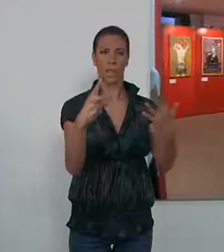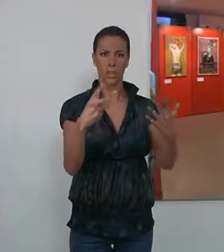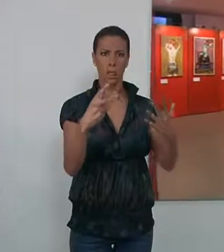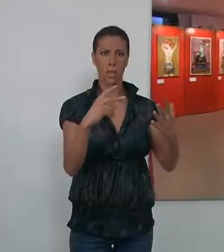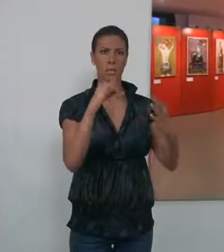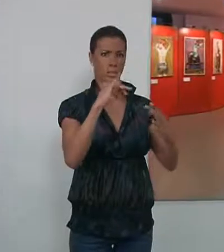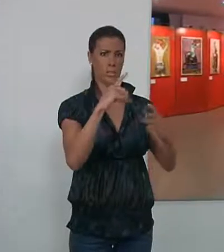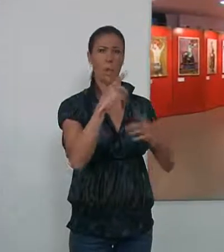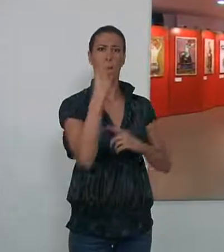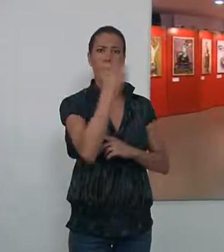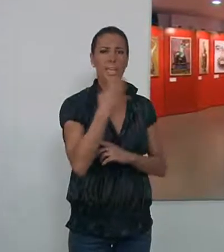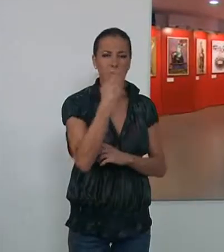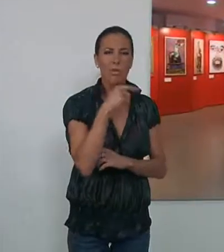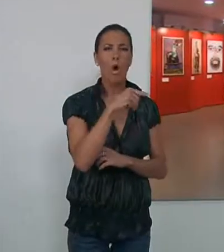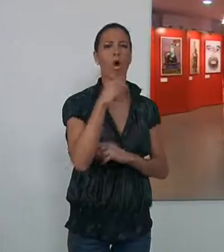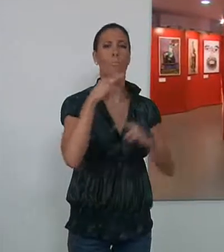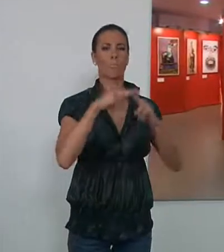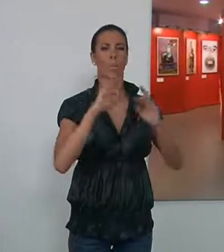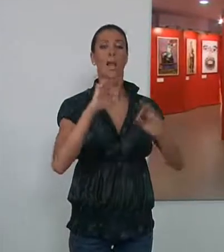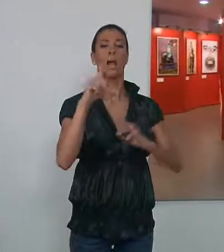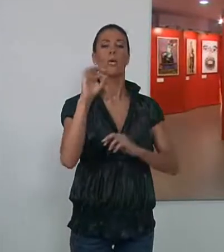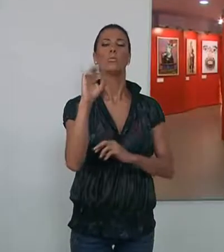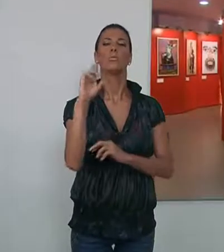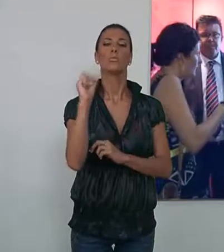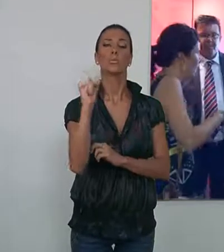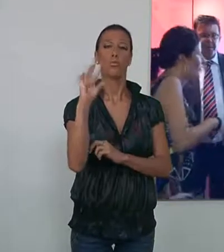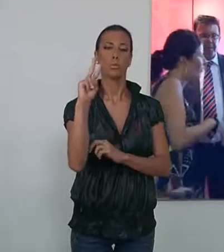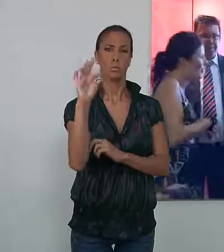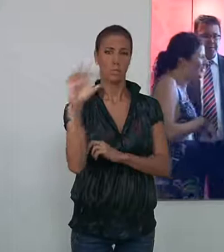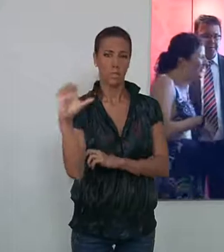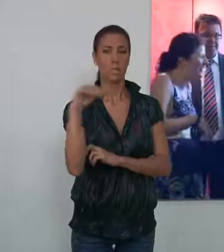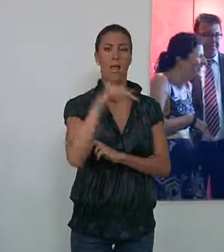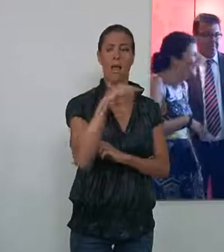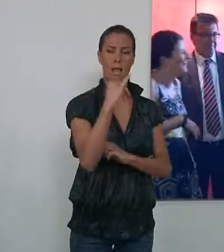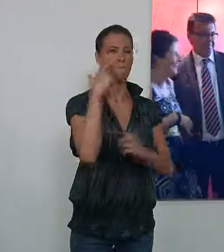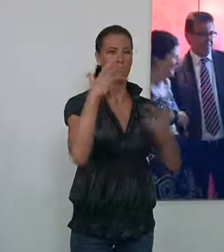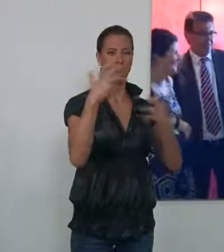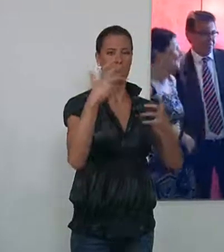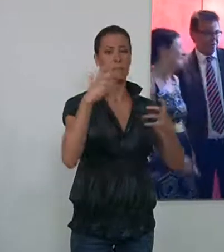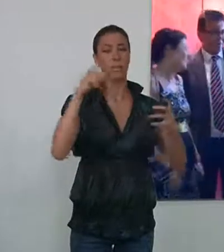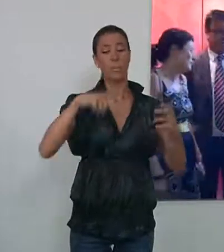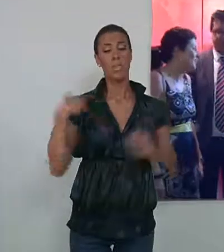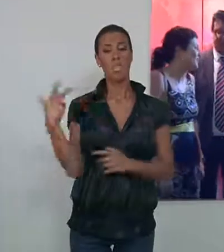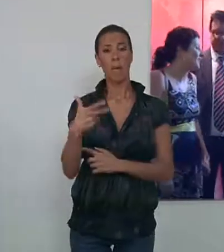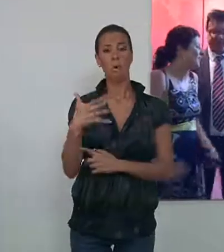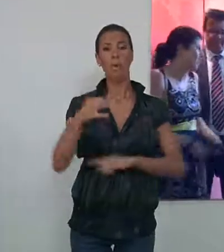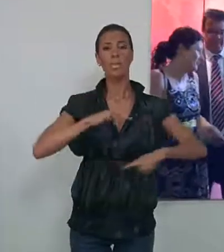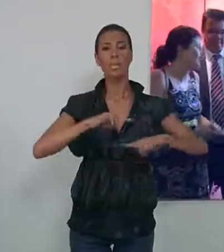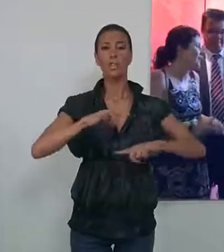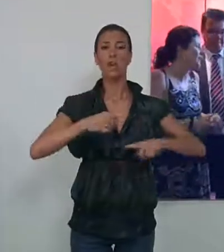mito, homenaje a Toulouse Lautrec. La alcaldesa de Motril, Luisa García Chamorro, junto al director de negocio